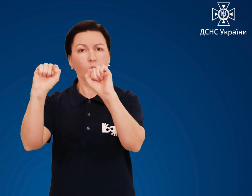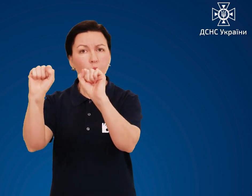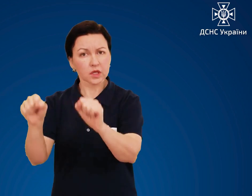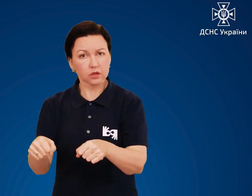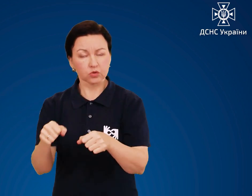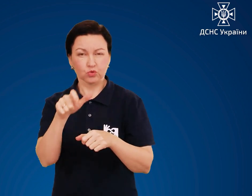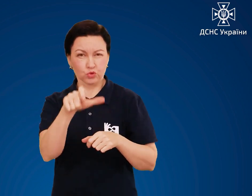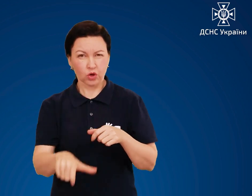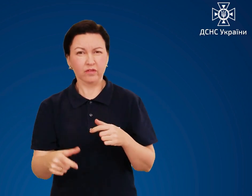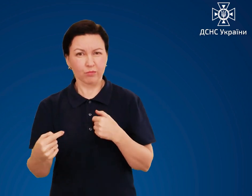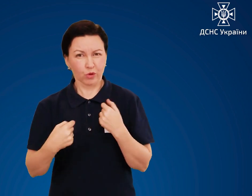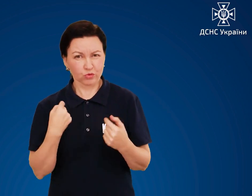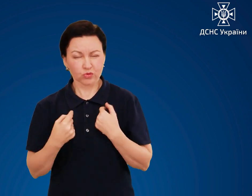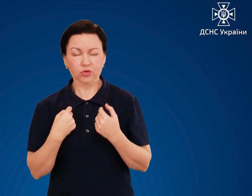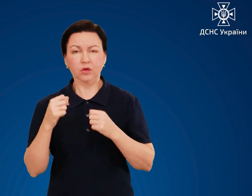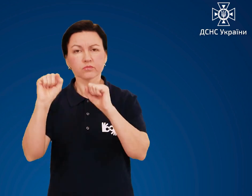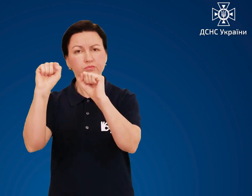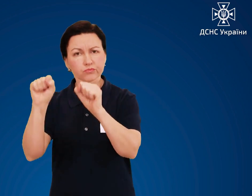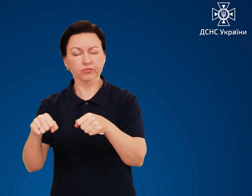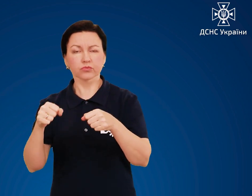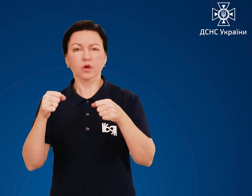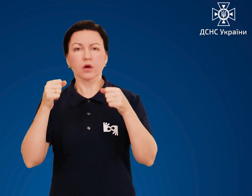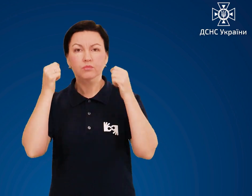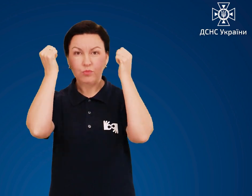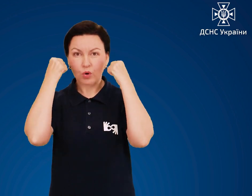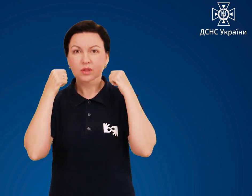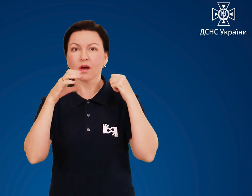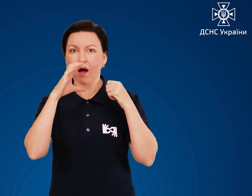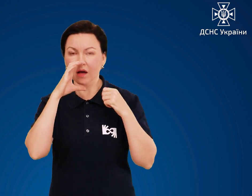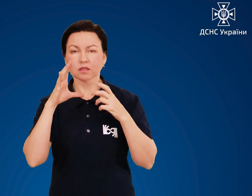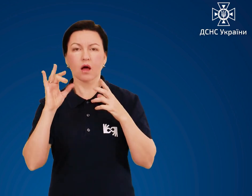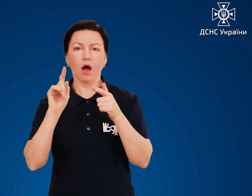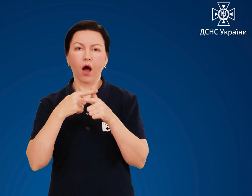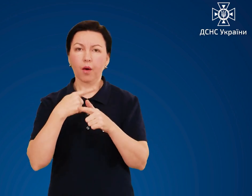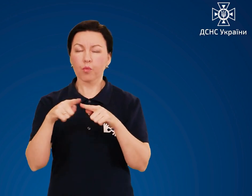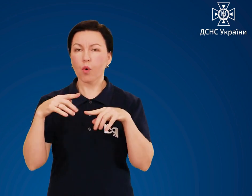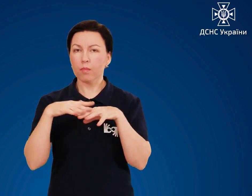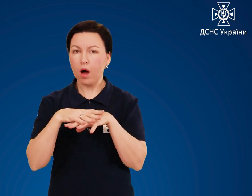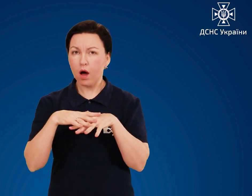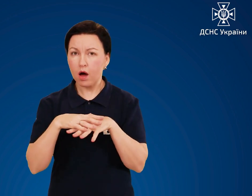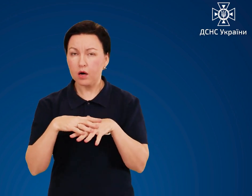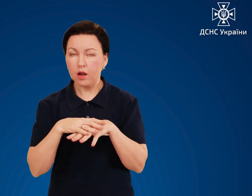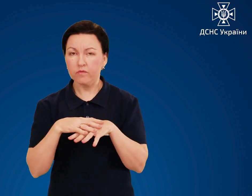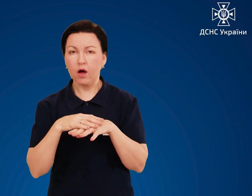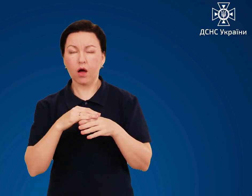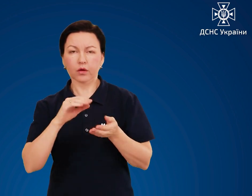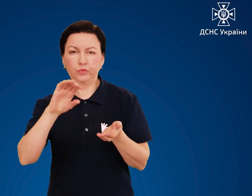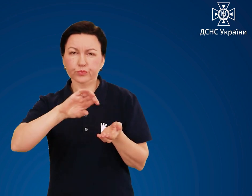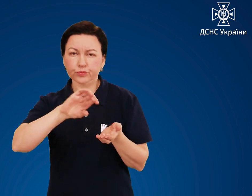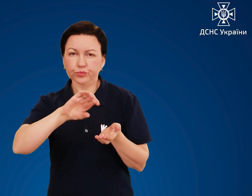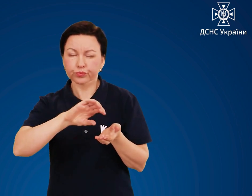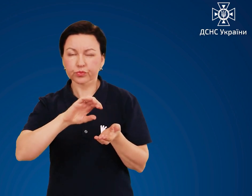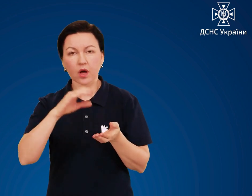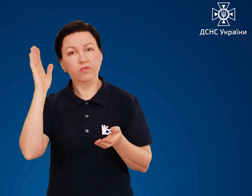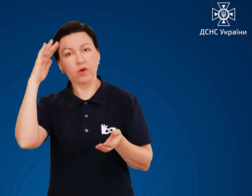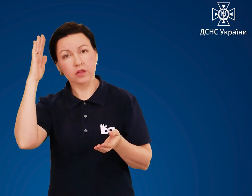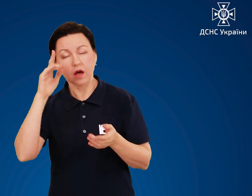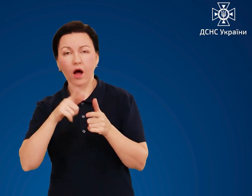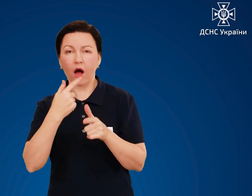потерпілого протигаз або ватномарливу пов'язку, попередньо змочивши її водою або 2